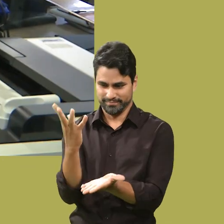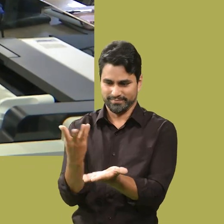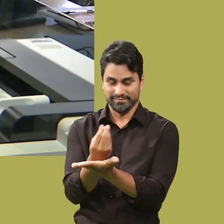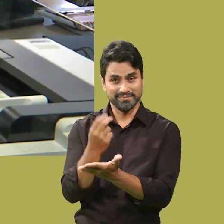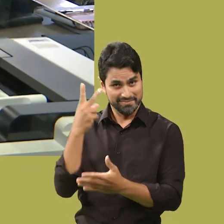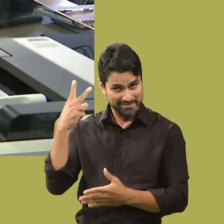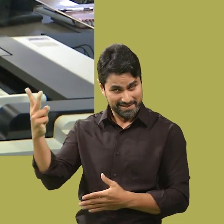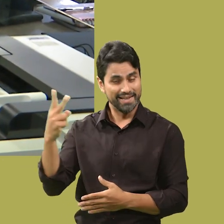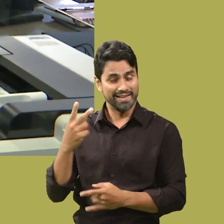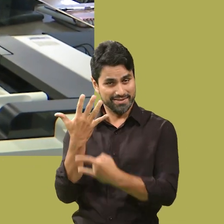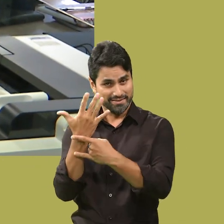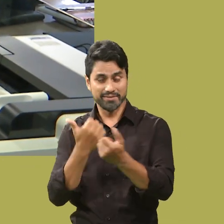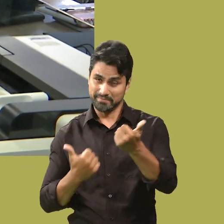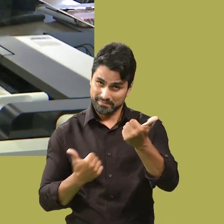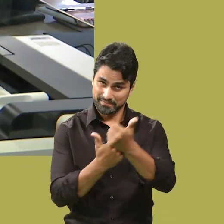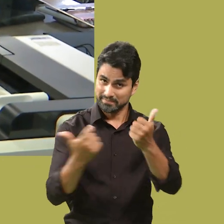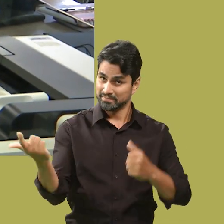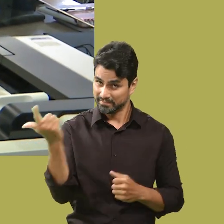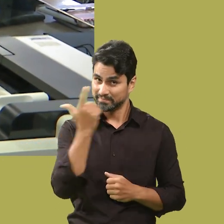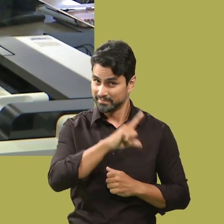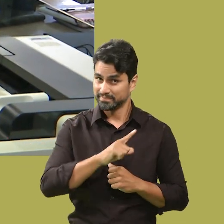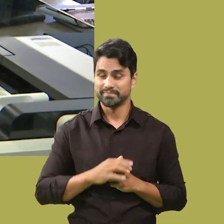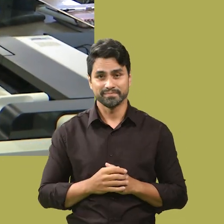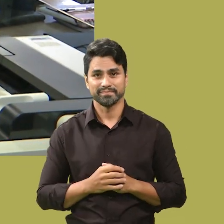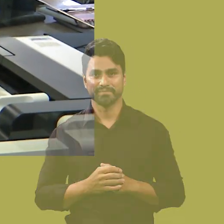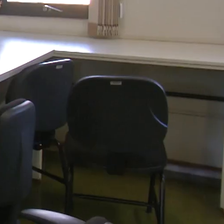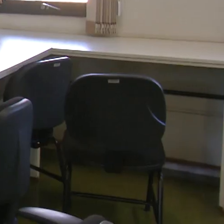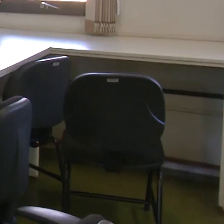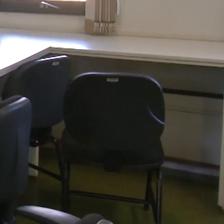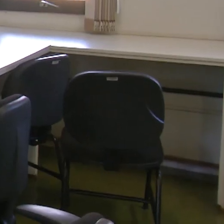de Acessibilidade e Inclusão da UFMG.